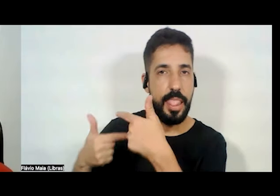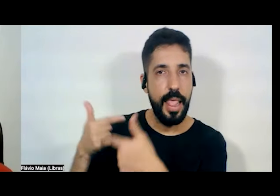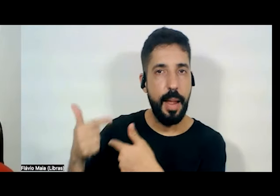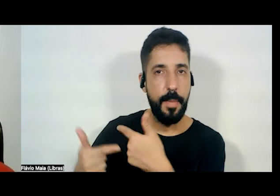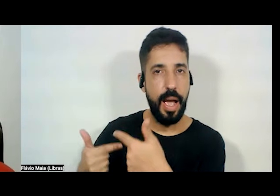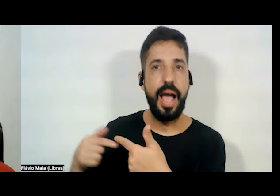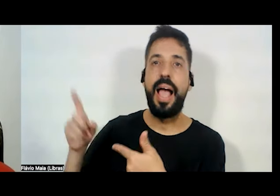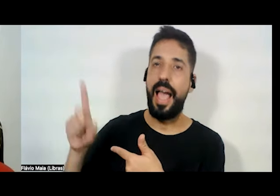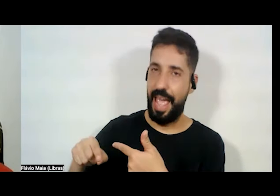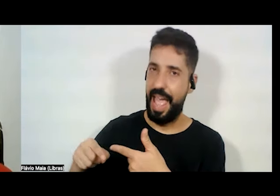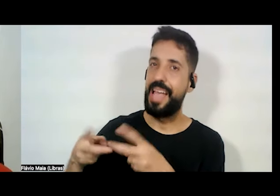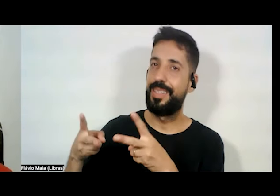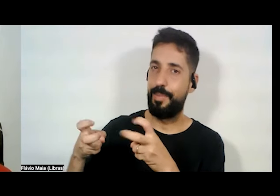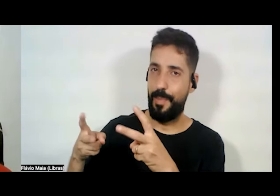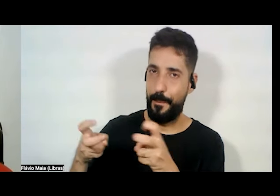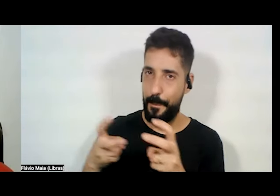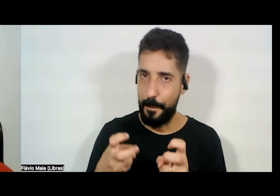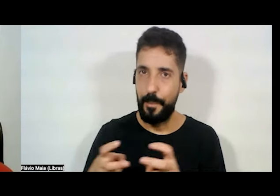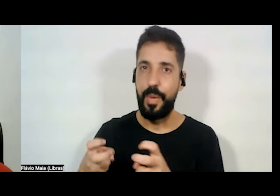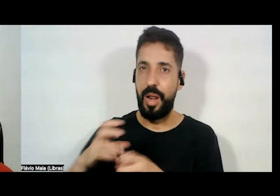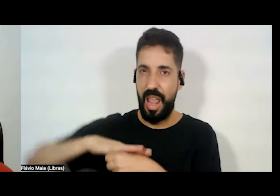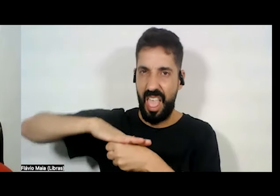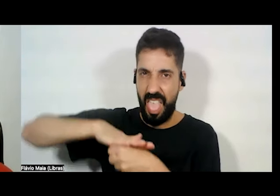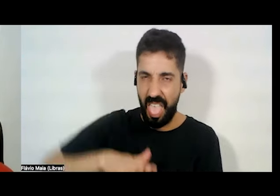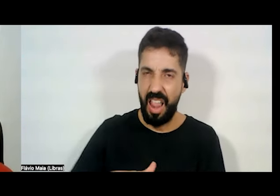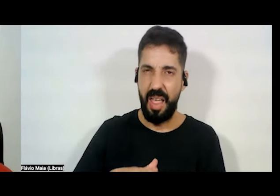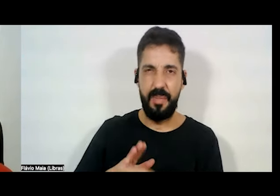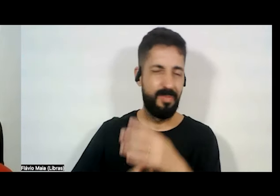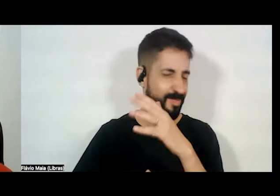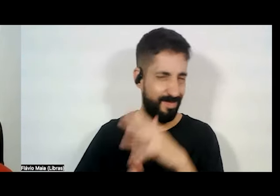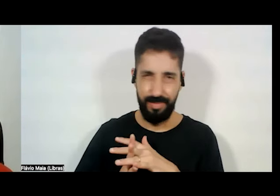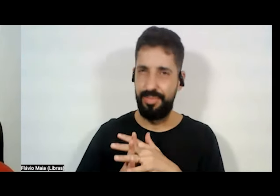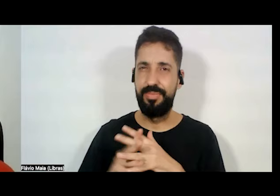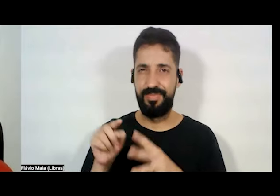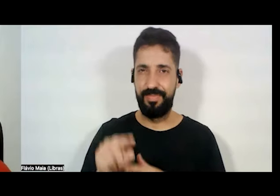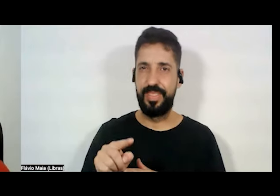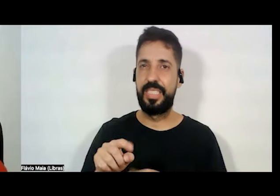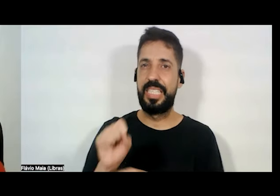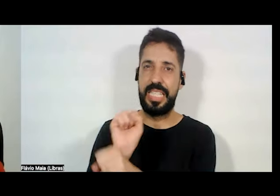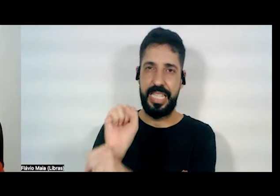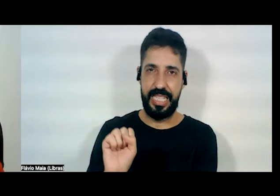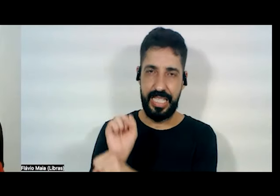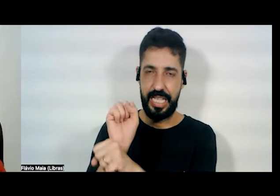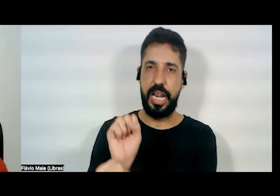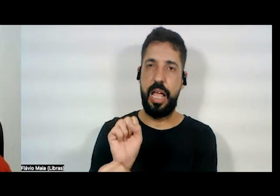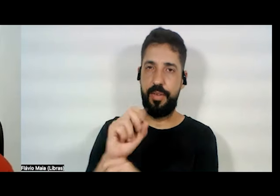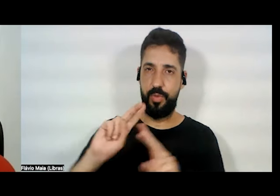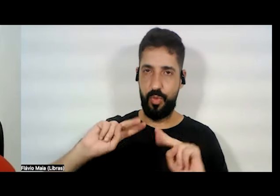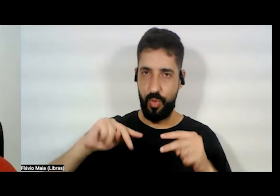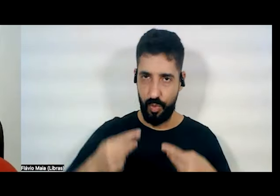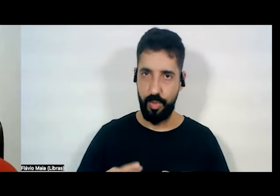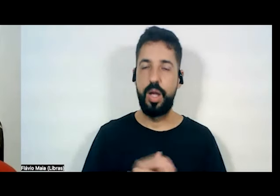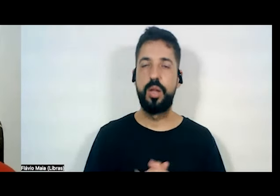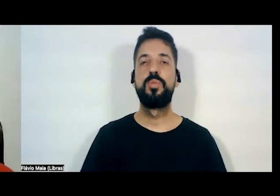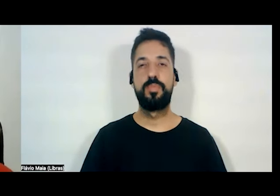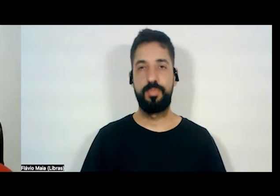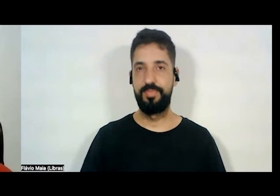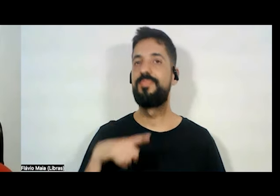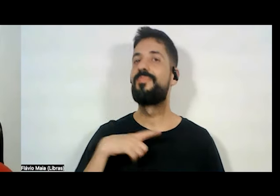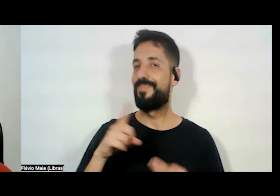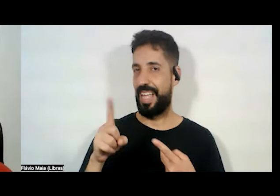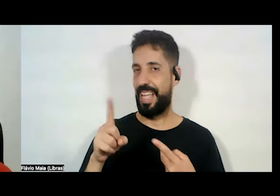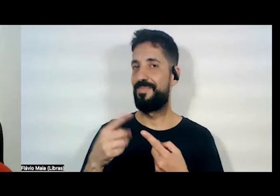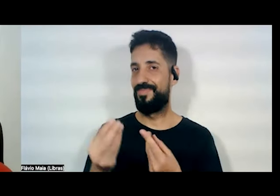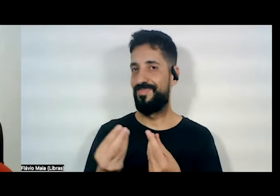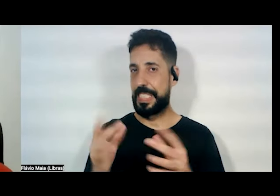exploração máxima da escravização humana. Então, vejam que aqui tem um elemento de conexão